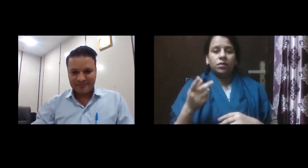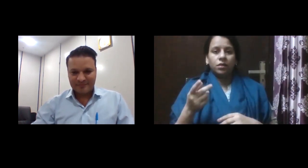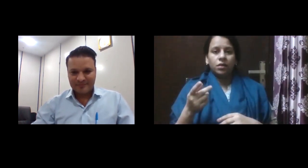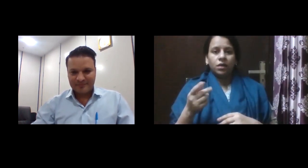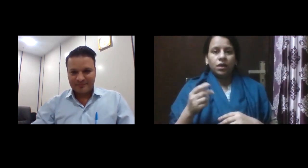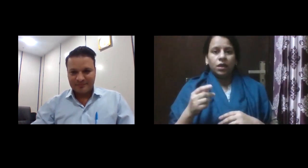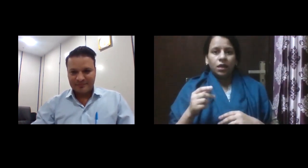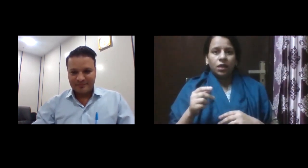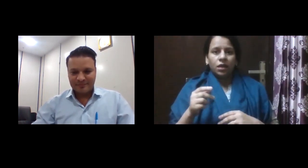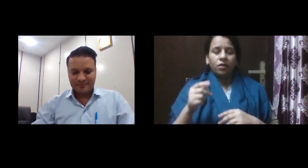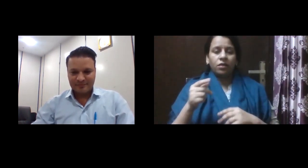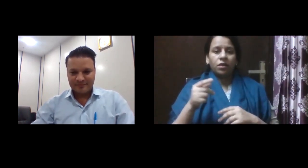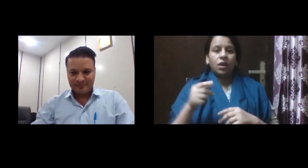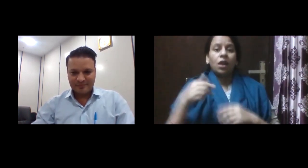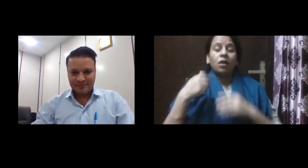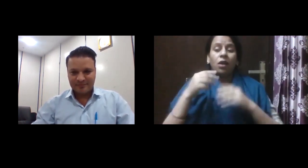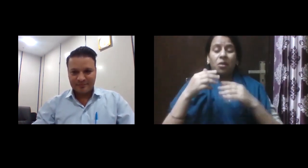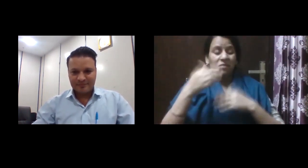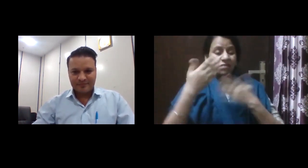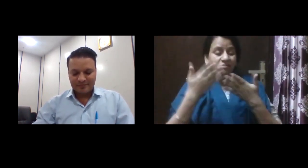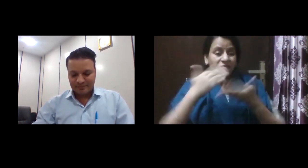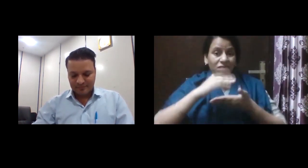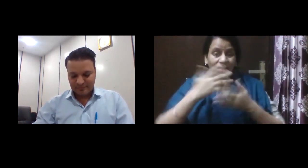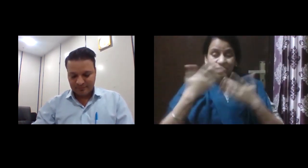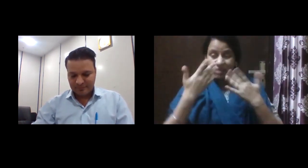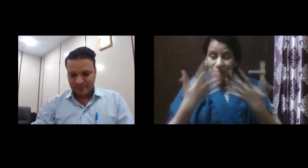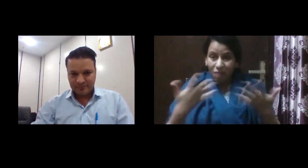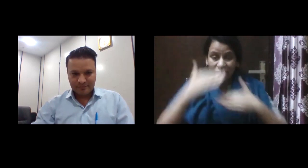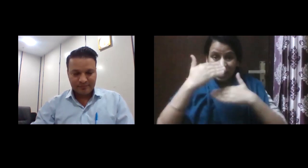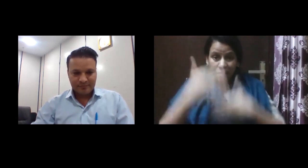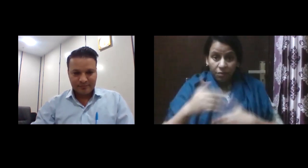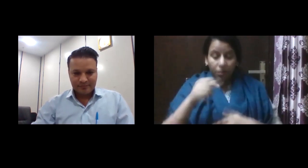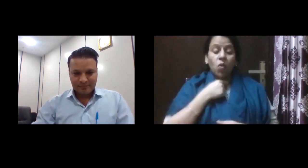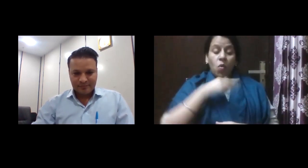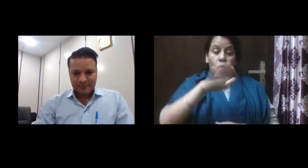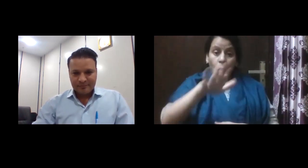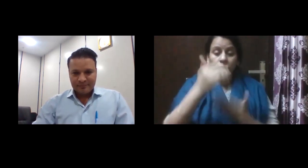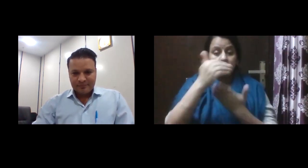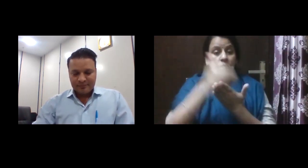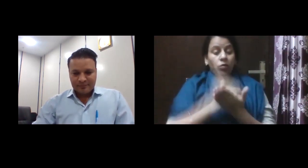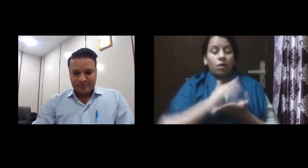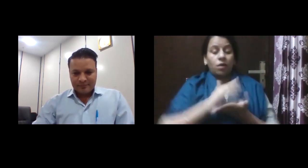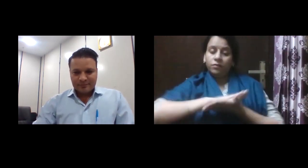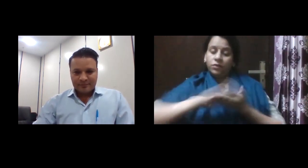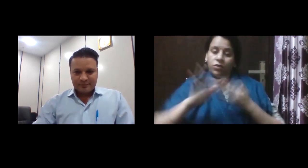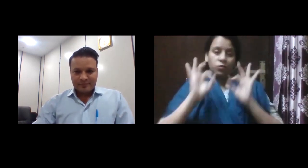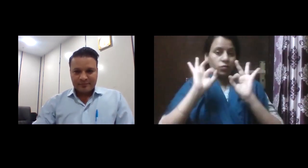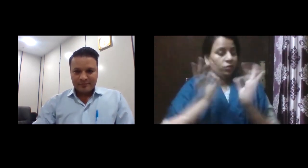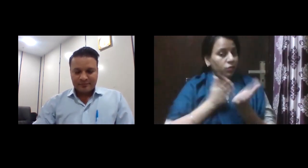के होते हुए हमने ये आज का जो ओध है वो पूरा किया मतलब इससे हम दर्शाते हैं कि हम भारत के जिम्मेदार